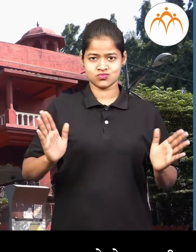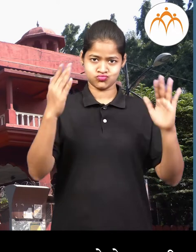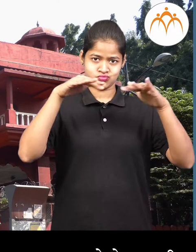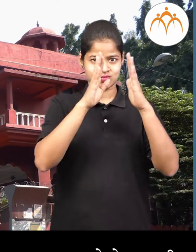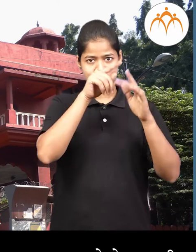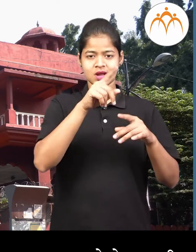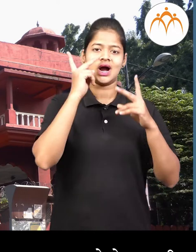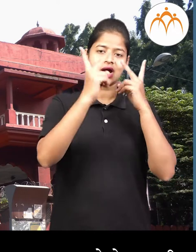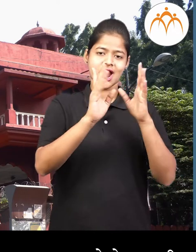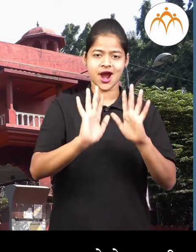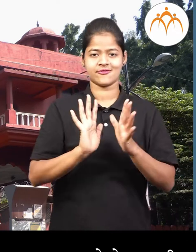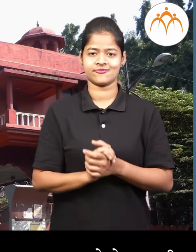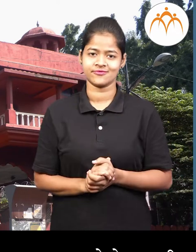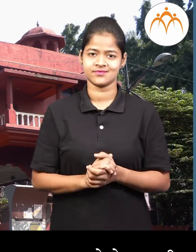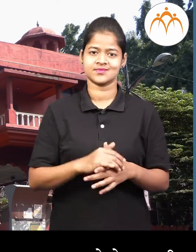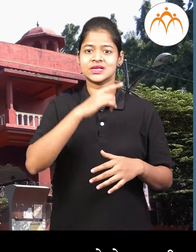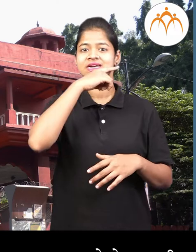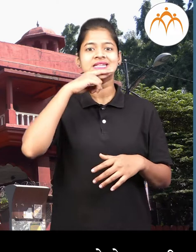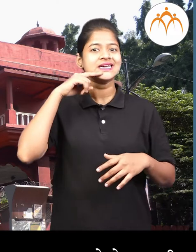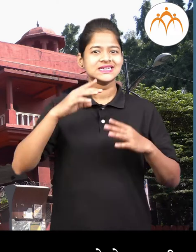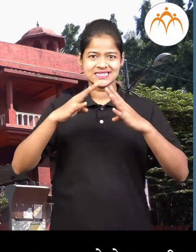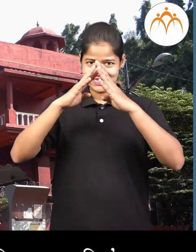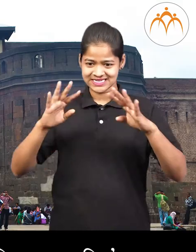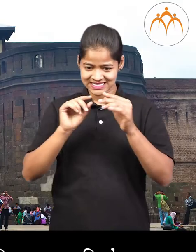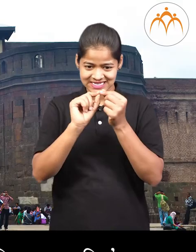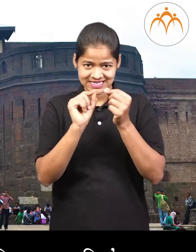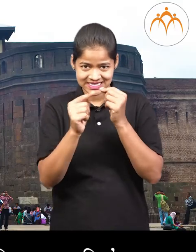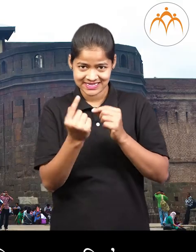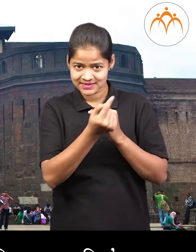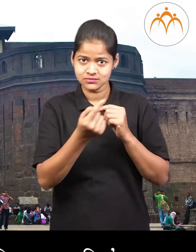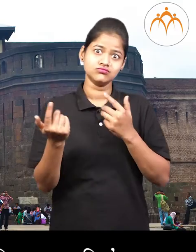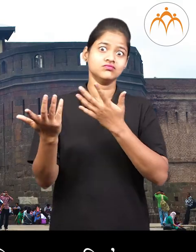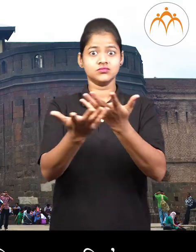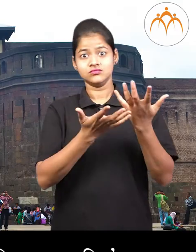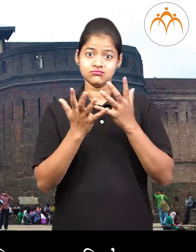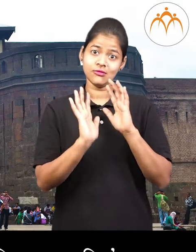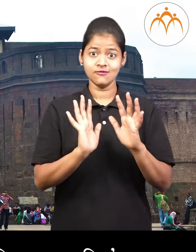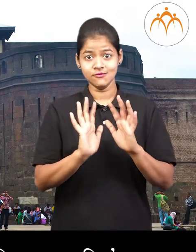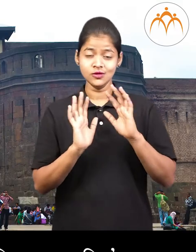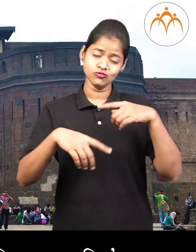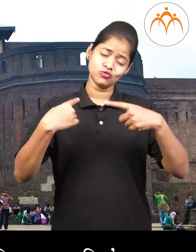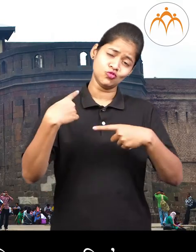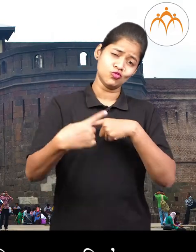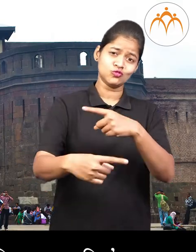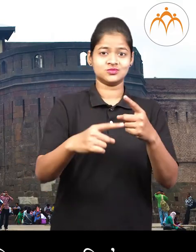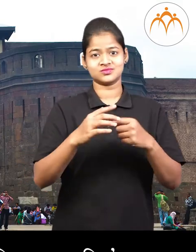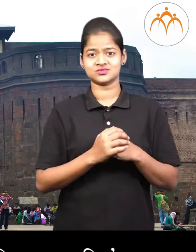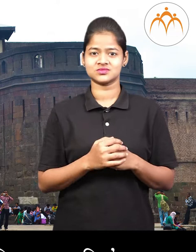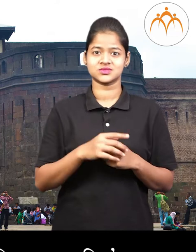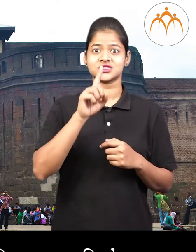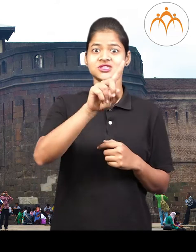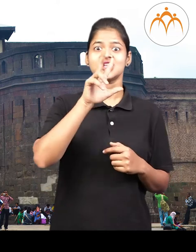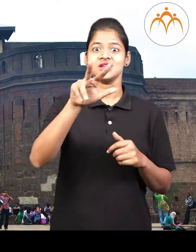दीपोत्चव साजरा होतो इत्यादि दर वर्षी 18 एपरिल हा दिवस जागतिक